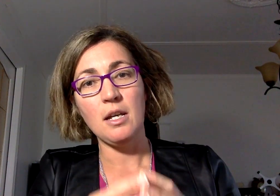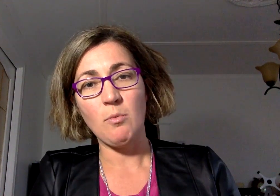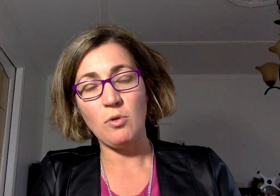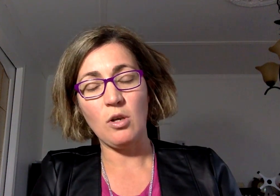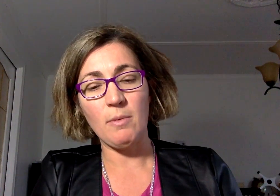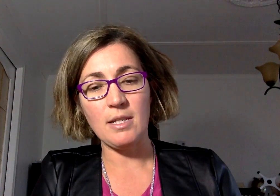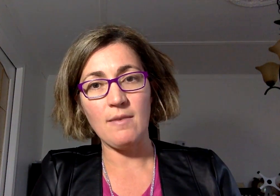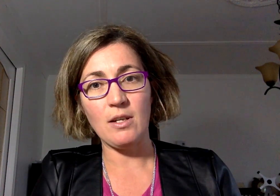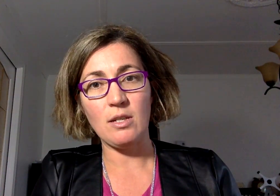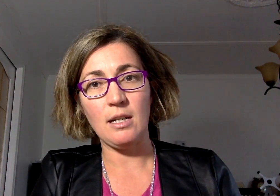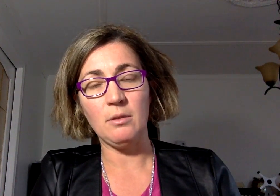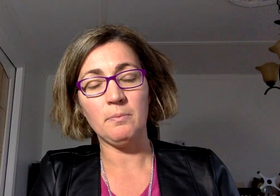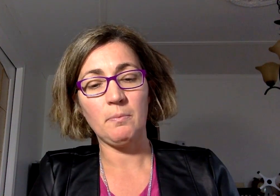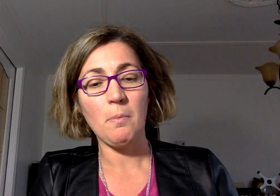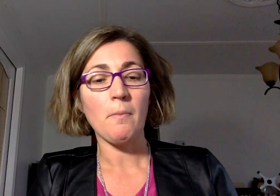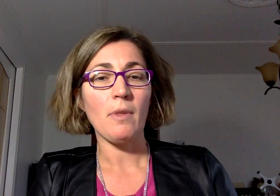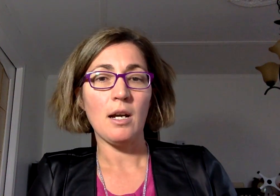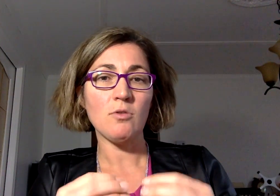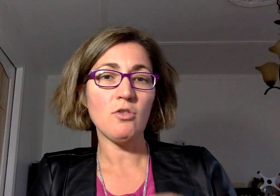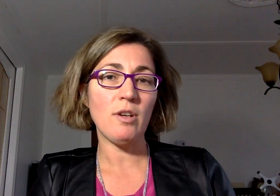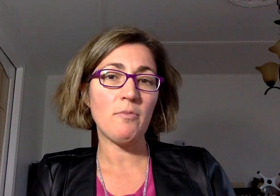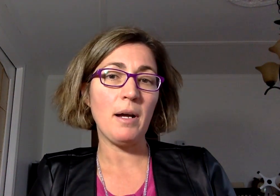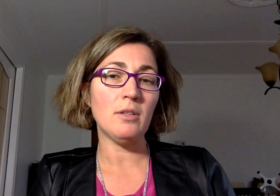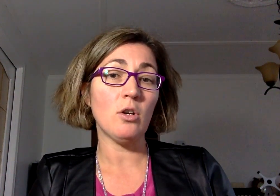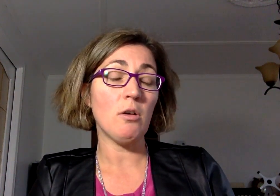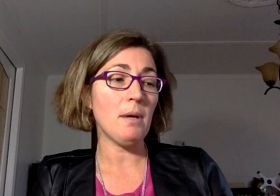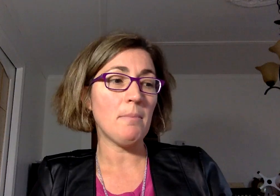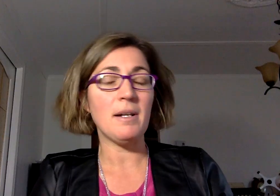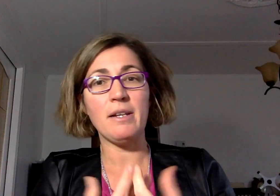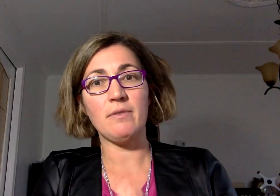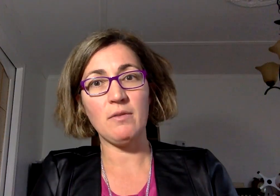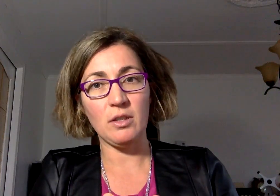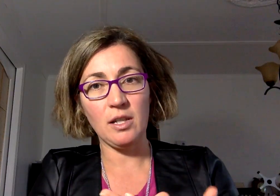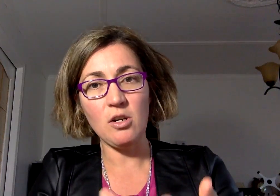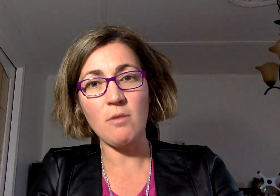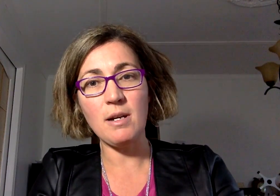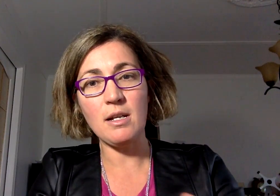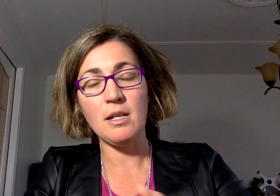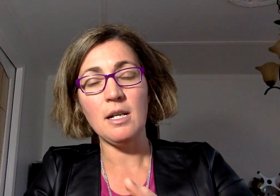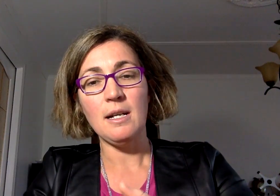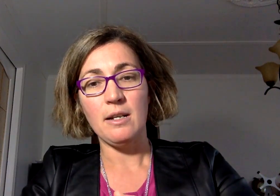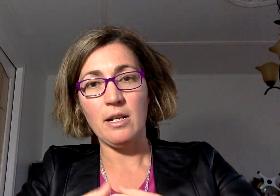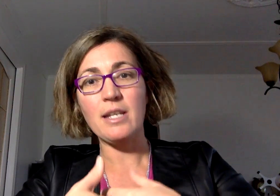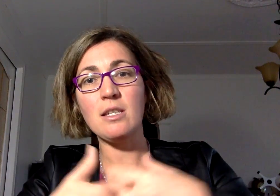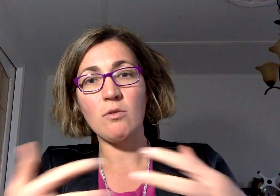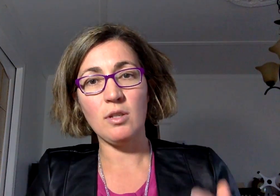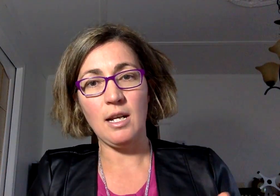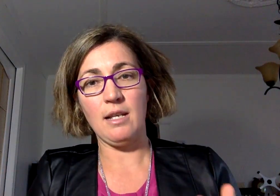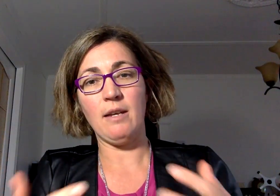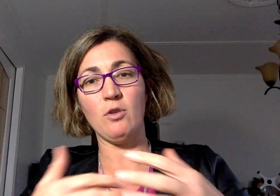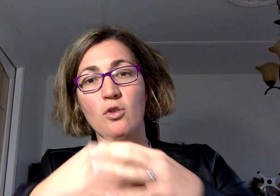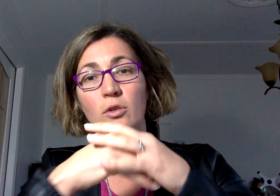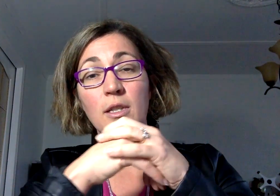et puis commencer avec celle-là. Ensuite, je voulais vous parler de comment planifier votre temps, comment l'exécuter dans votre journée,